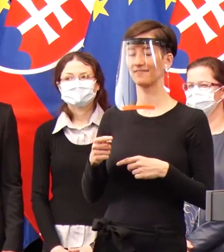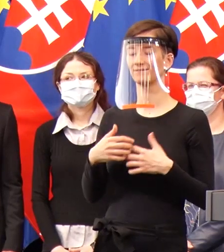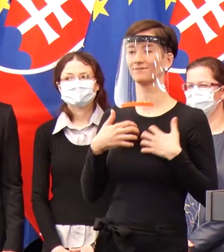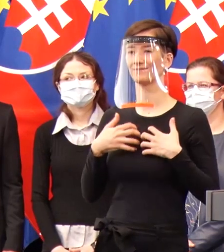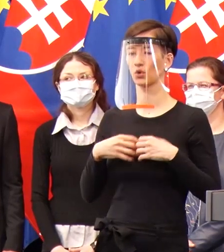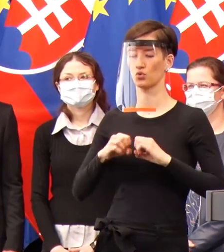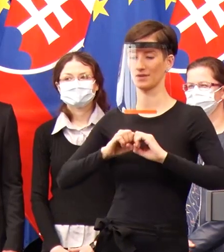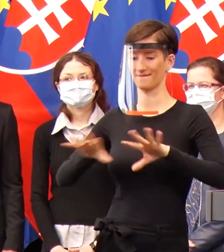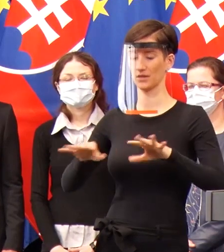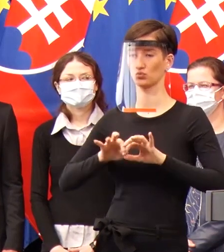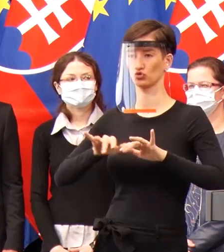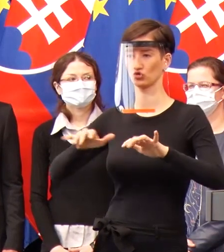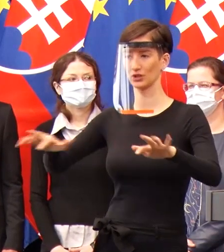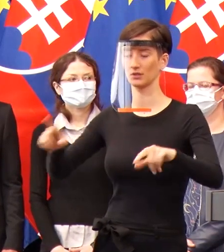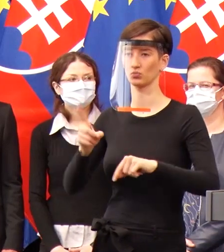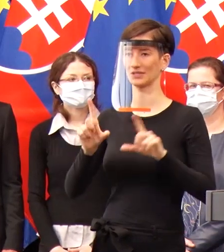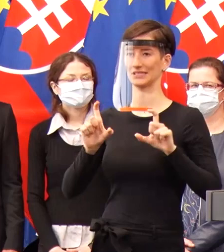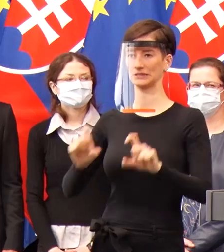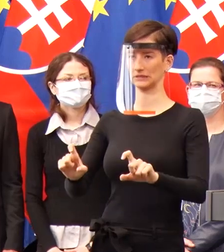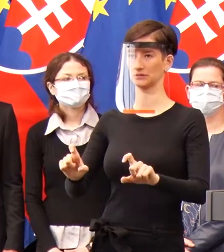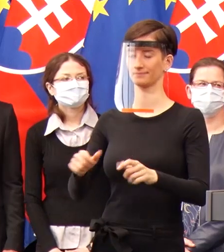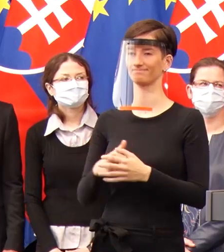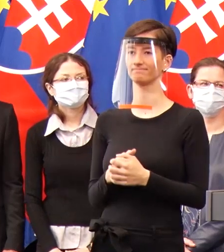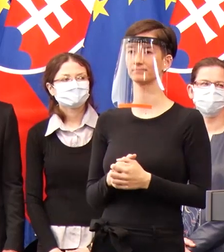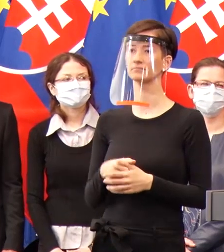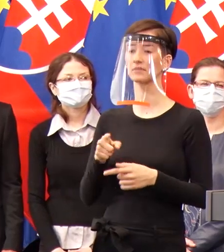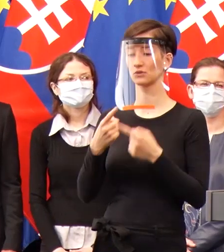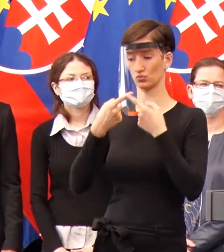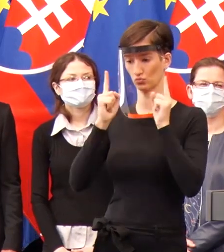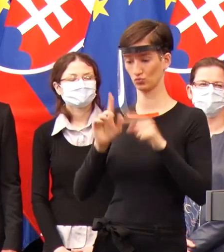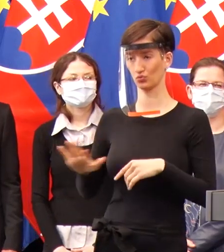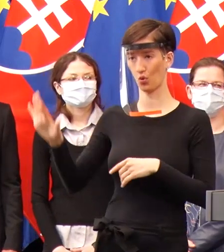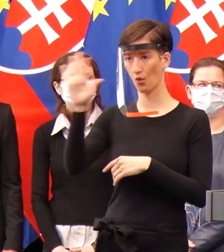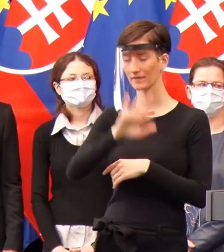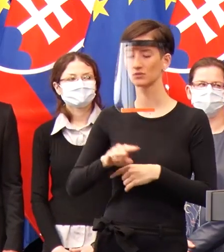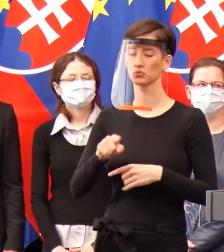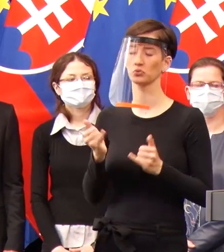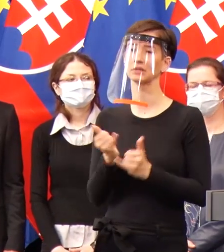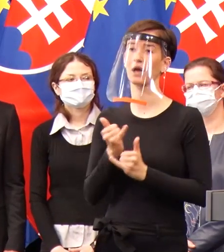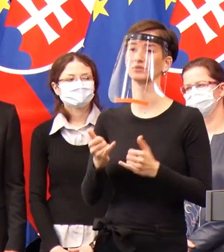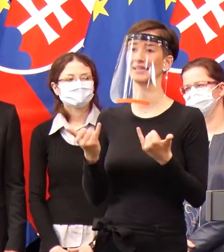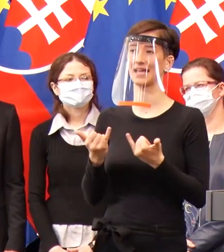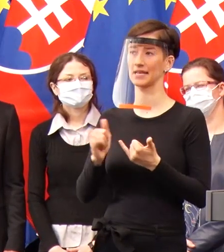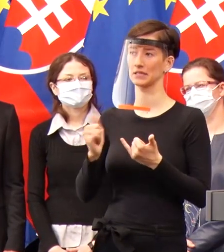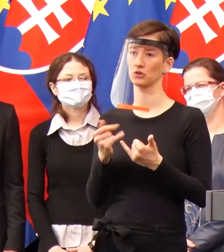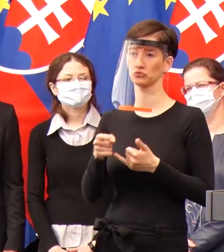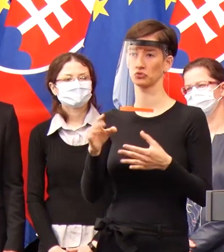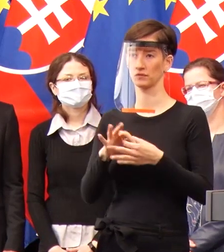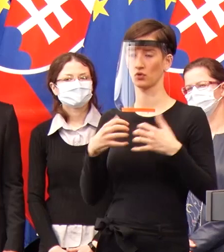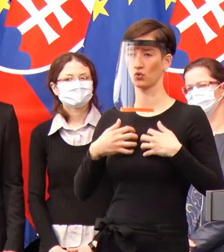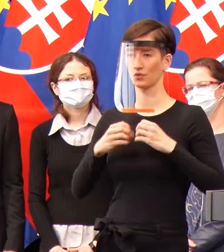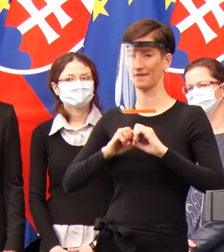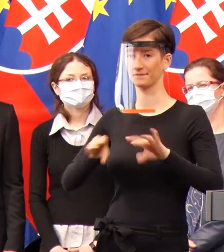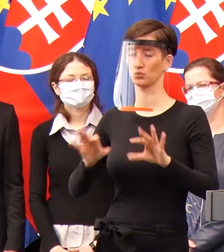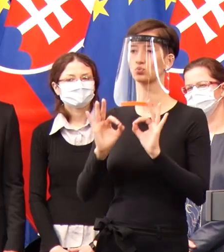počas Veľkej noci. Nie žiadnym tajomstvom, že Slovensko je na tom relatívne dobre a bolo by veľkou chybou, keby